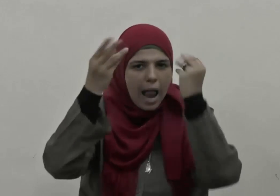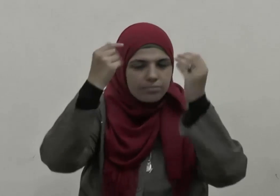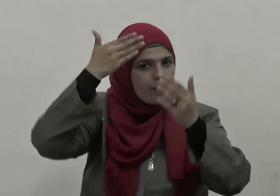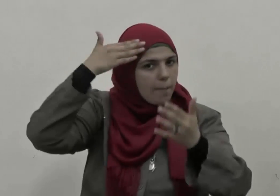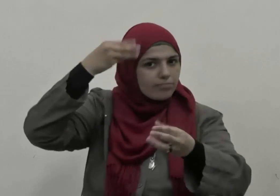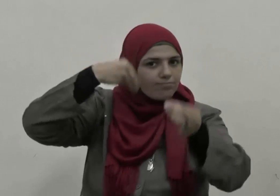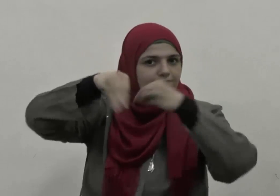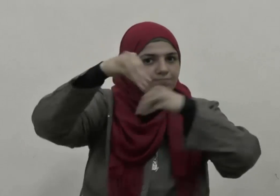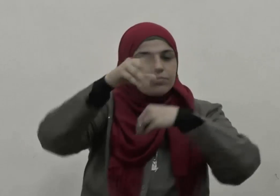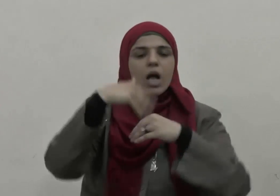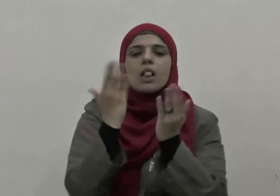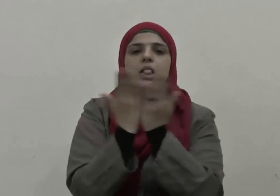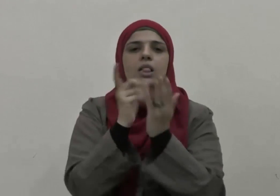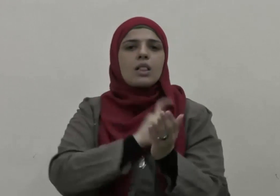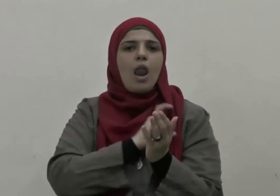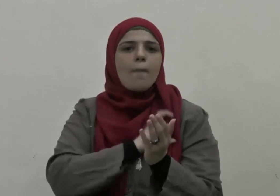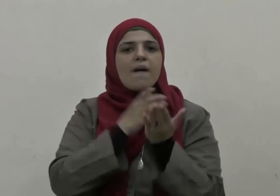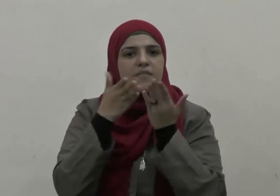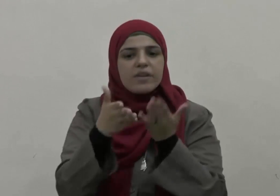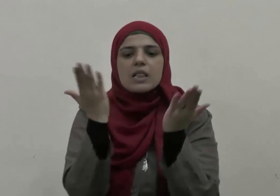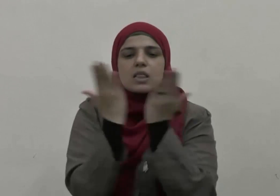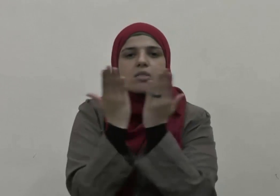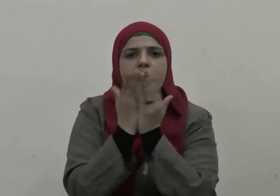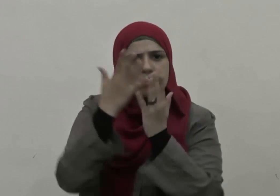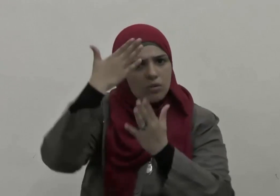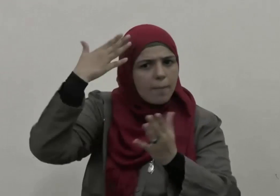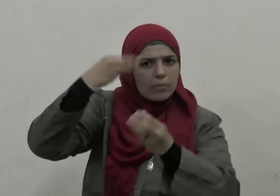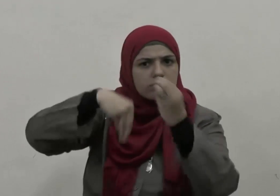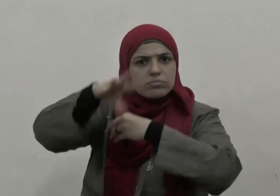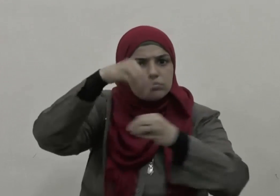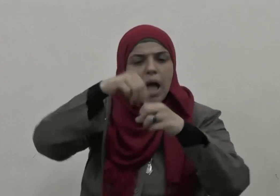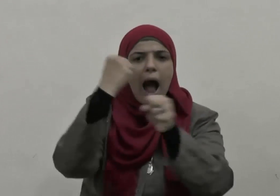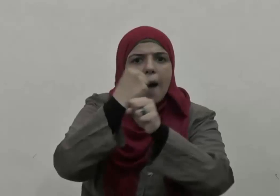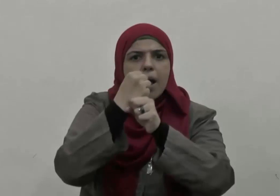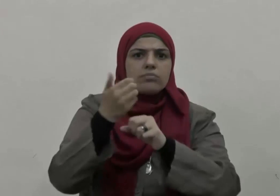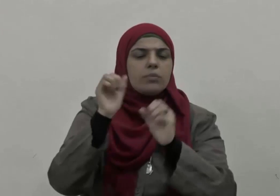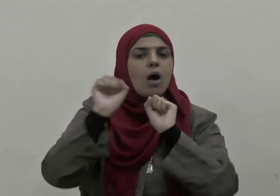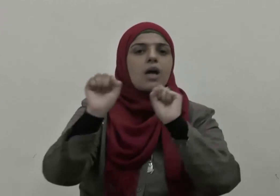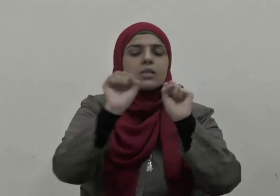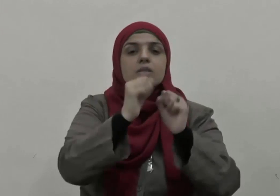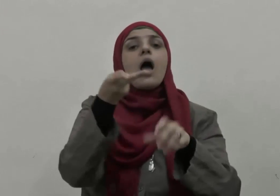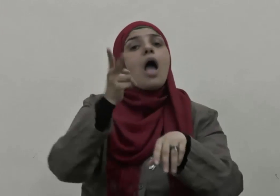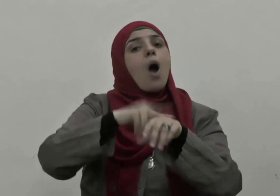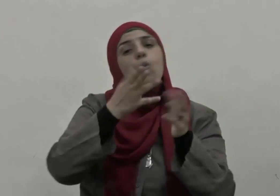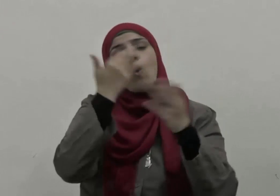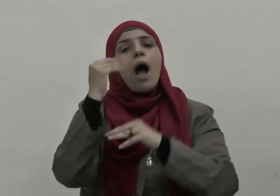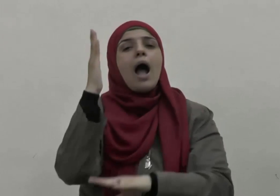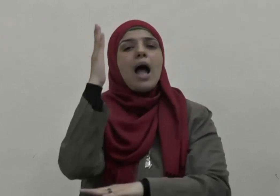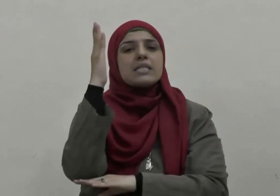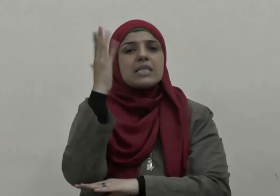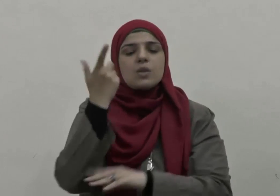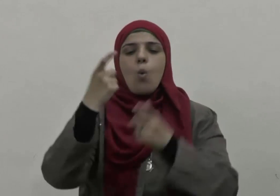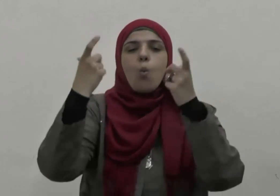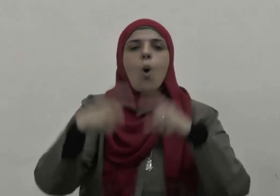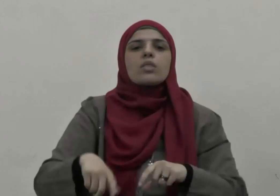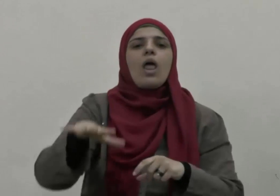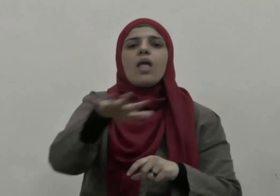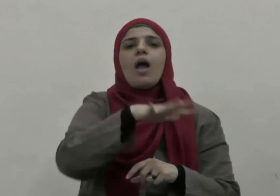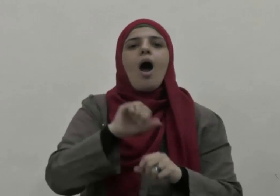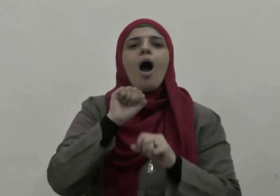والطلاب في منجزاتهم الدراسية والعملية أو على أسس وطنية